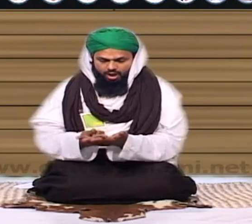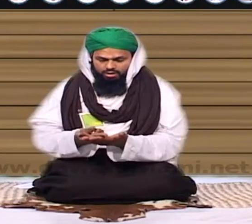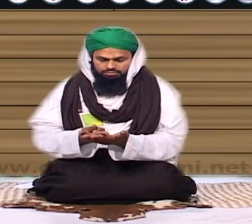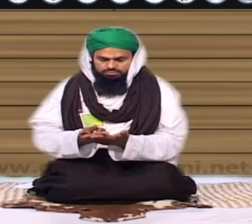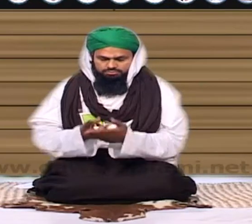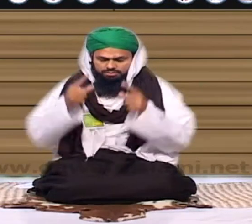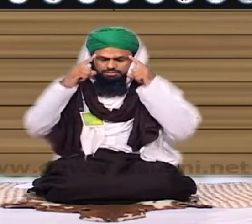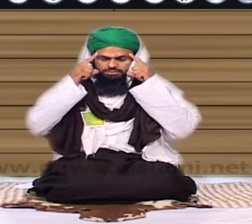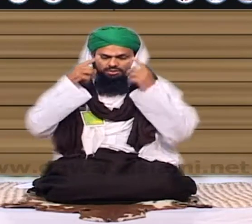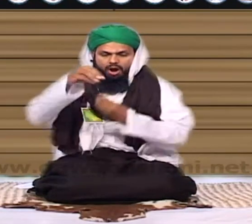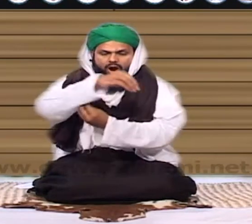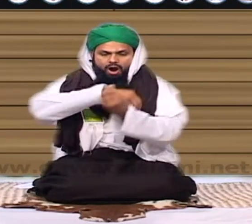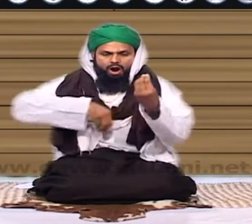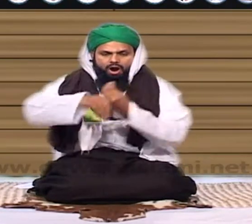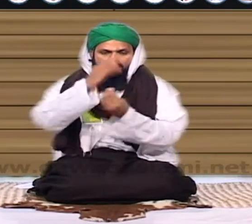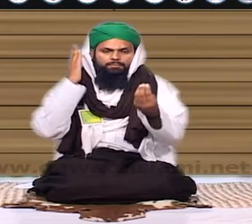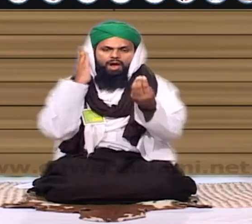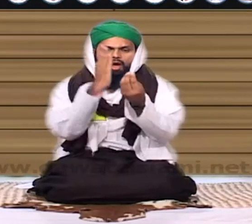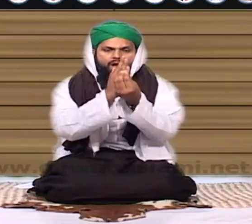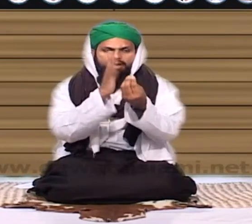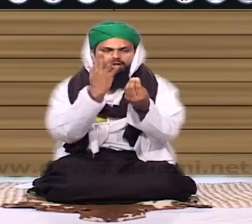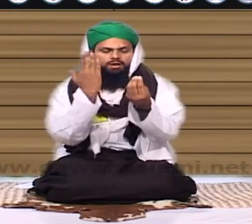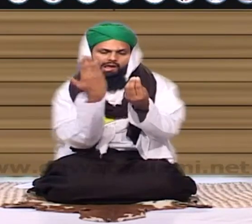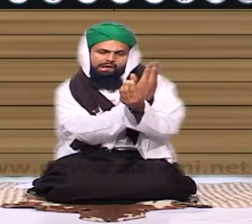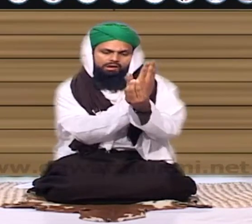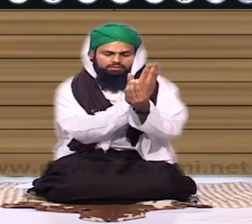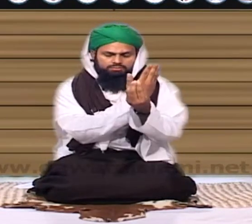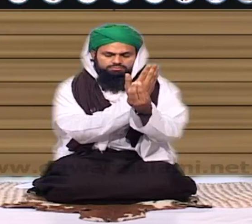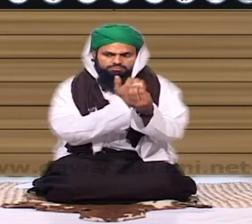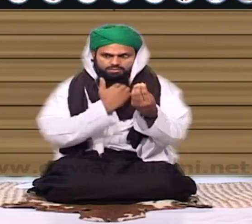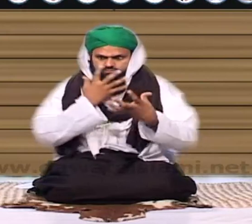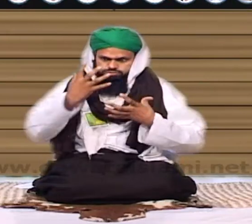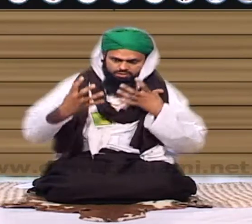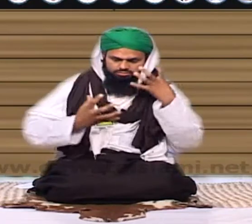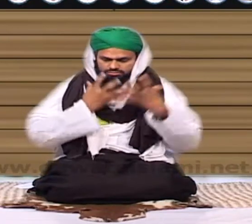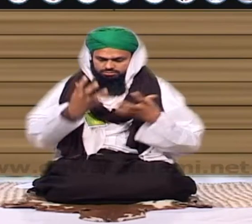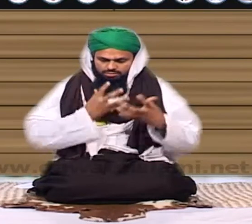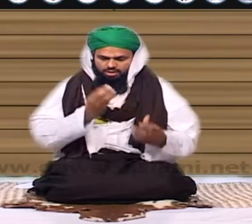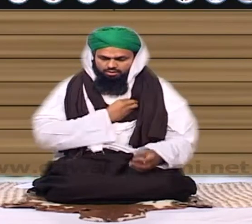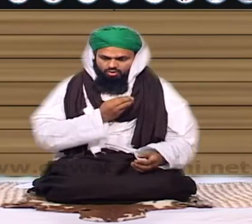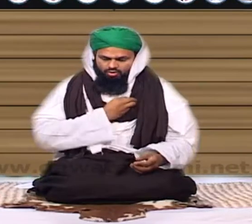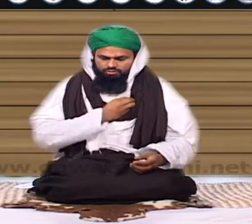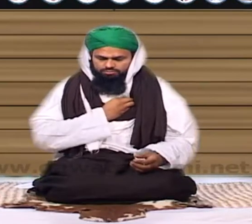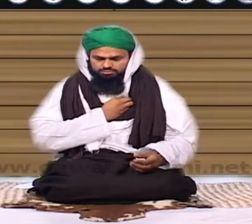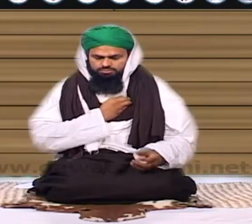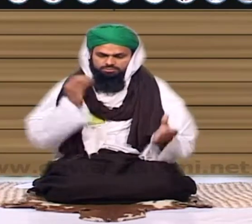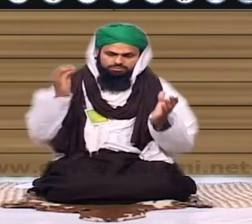چہرہ قبلے سے پھیرا ہوا تھا میں گھبرا کر پلٹا کہ مجھے خاطف نے